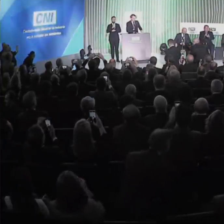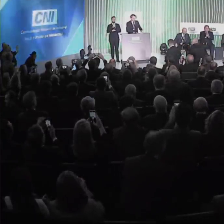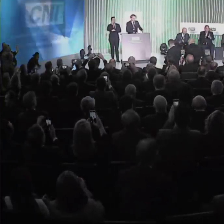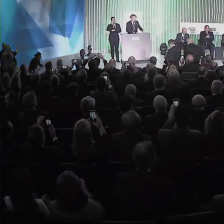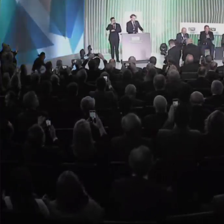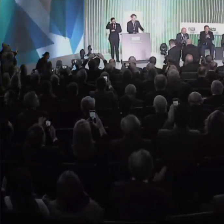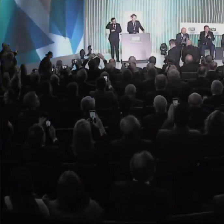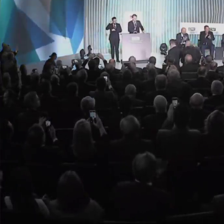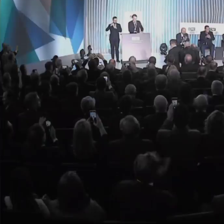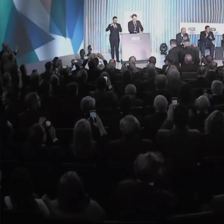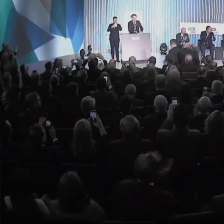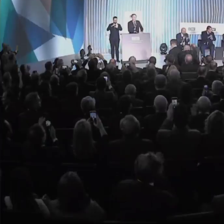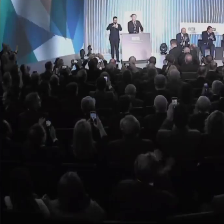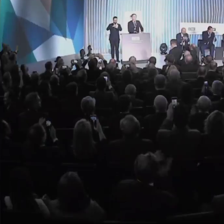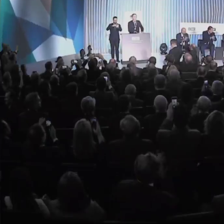Guedes.